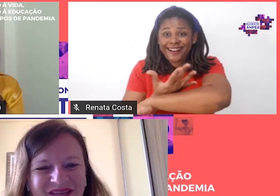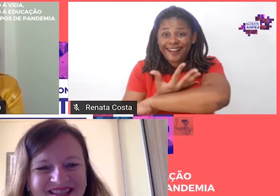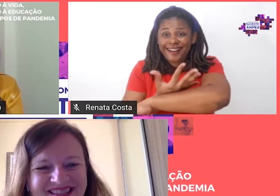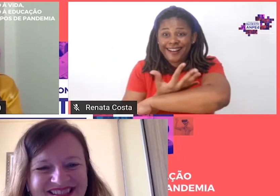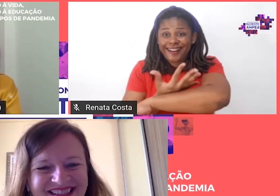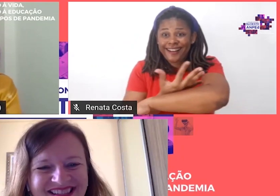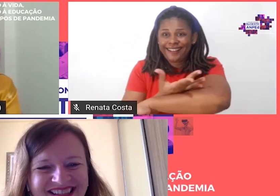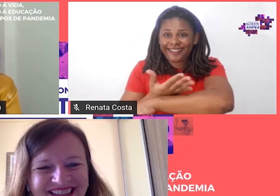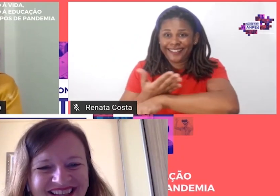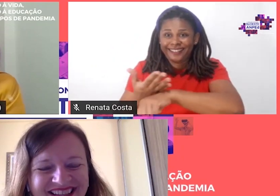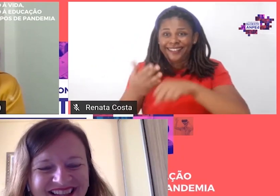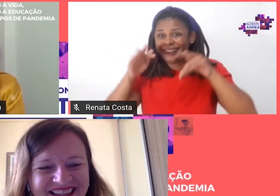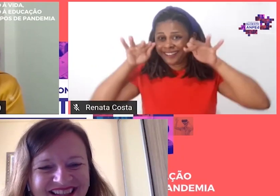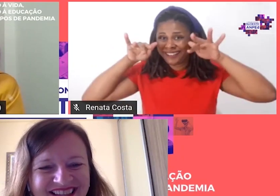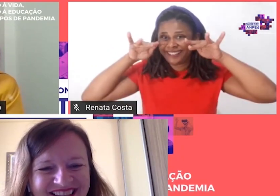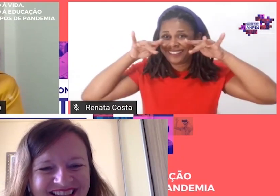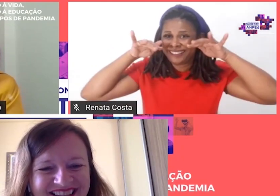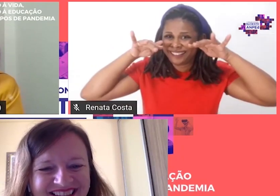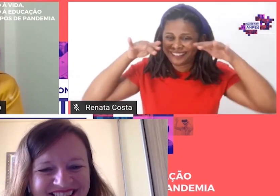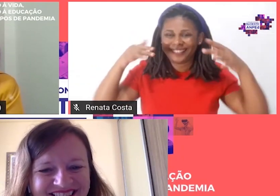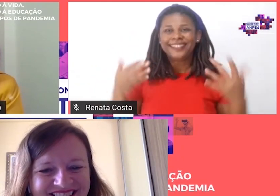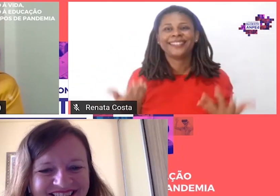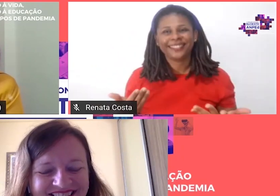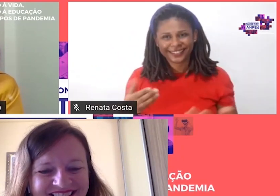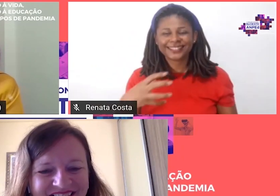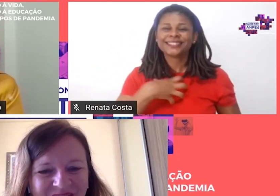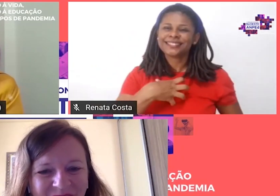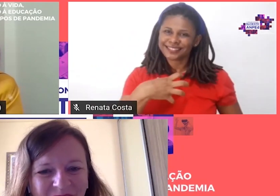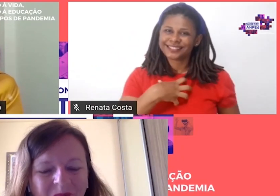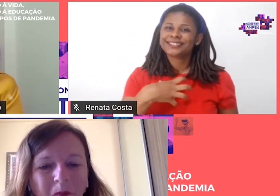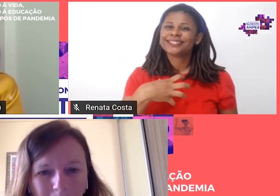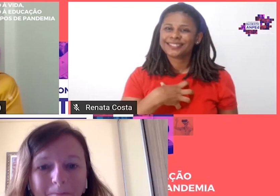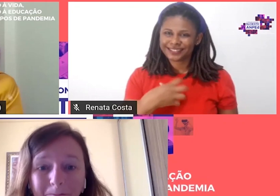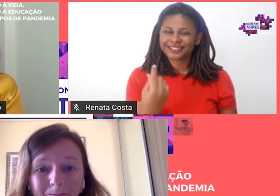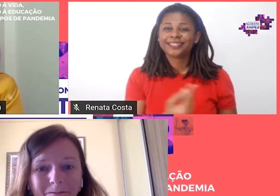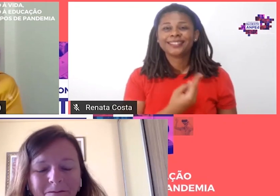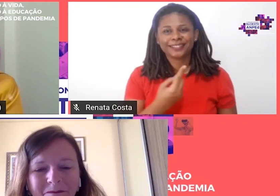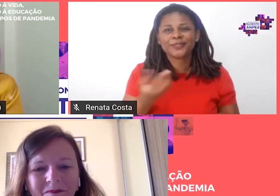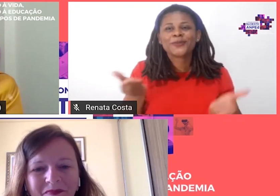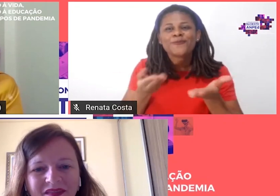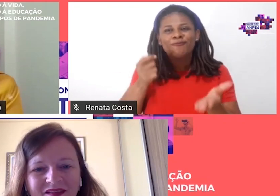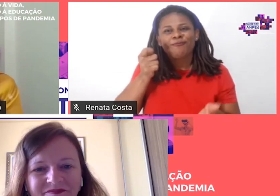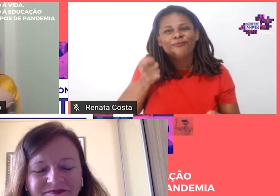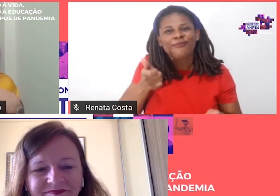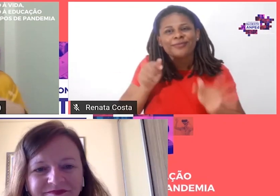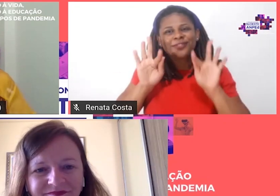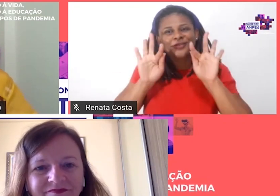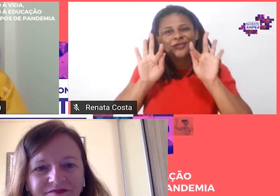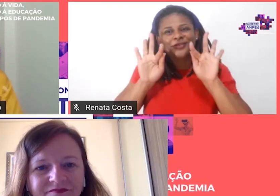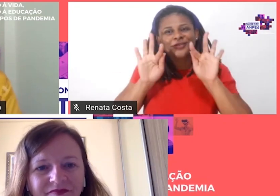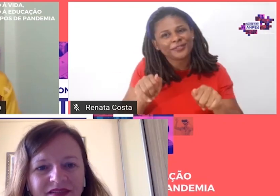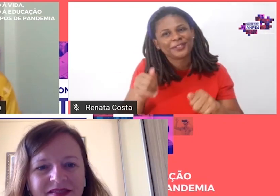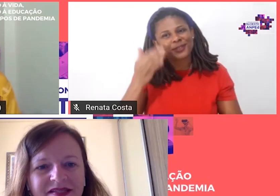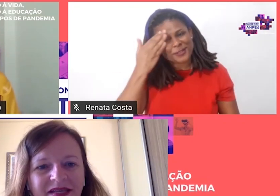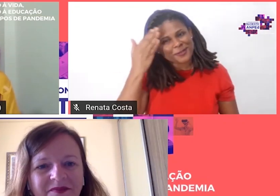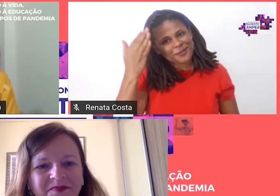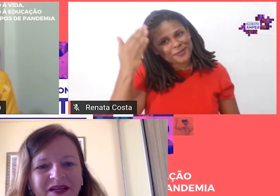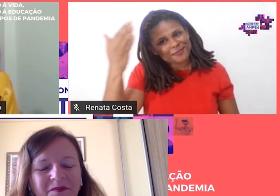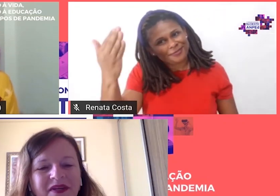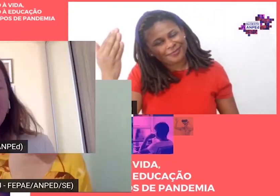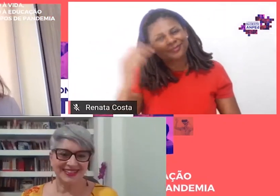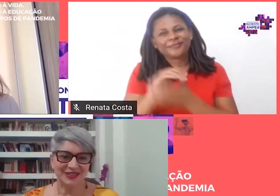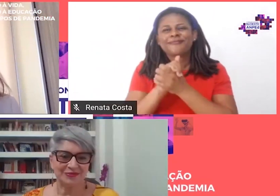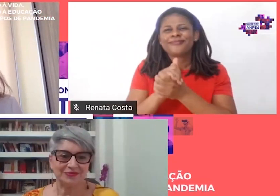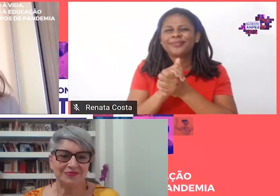Isso mesmo. Então, a gente para a gente encerrar essa homenagem linda, né? Sim.